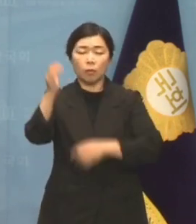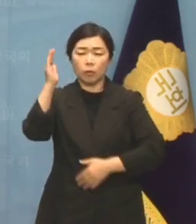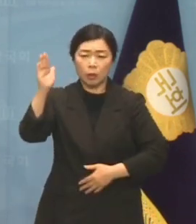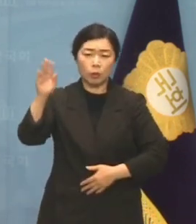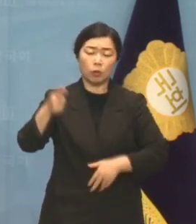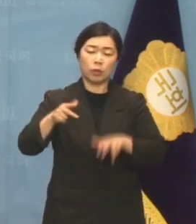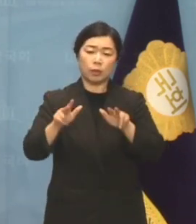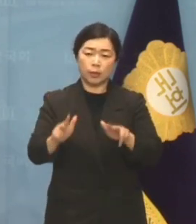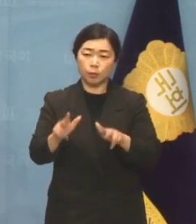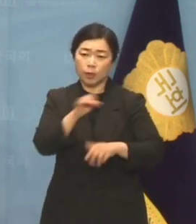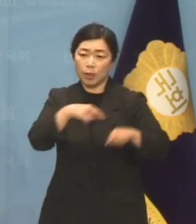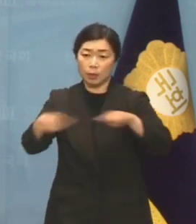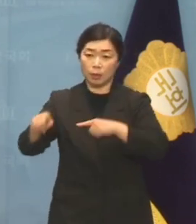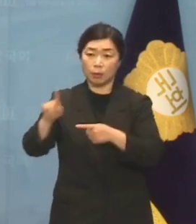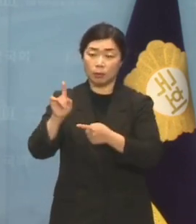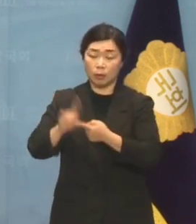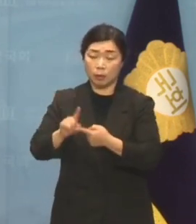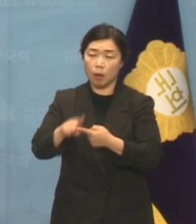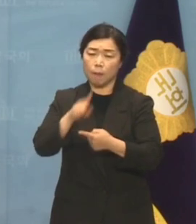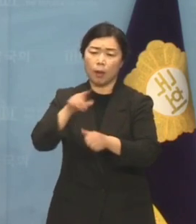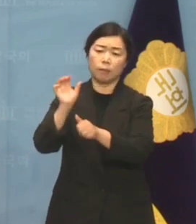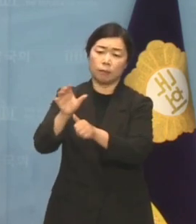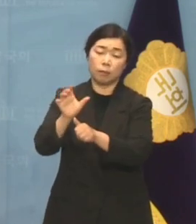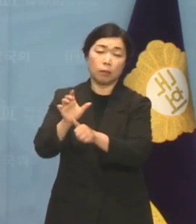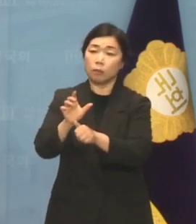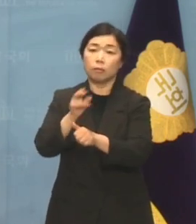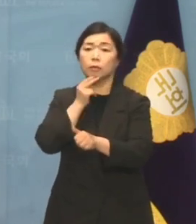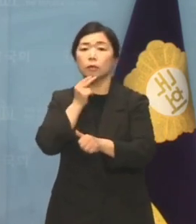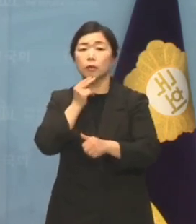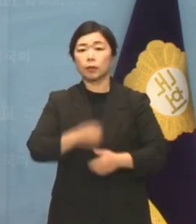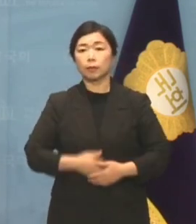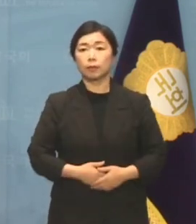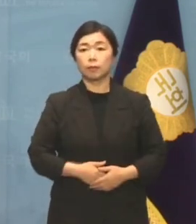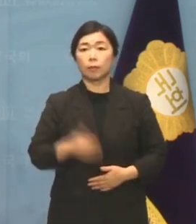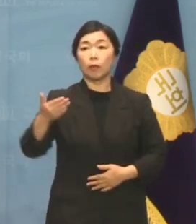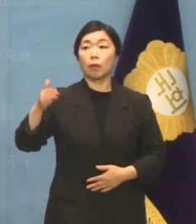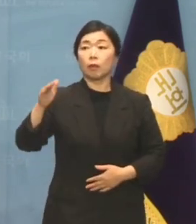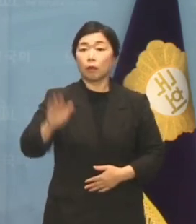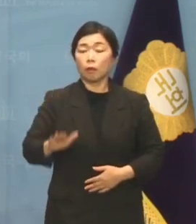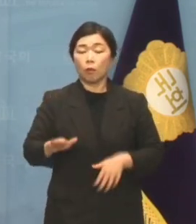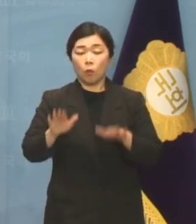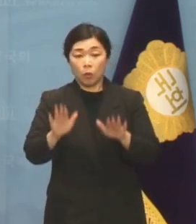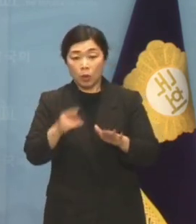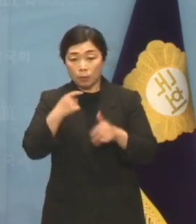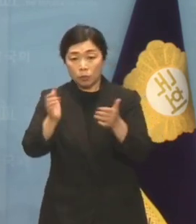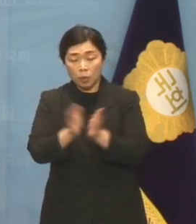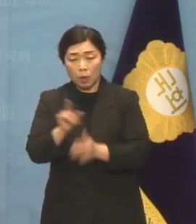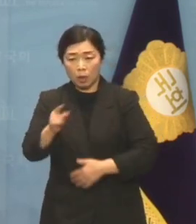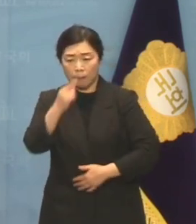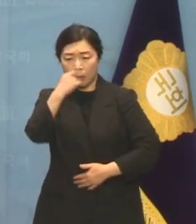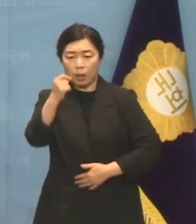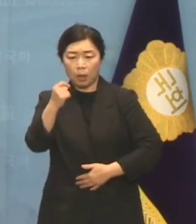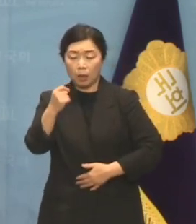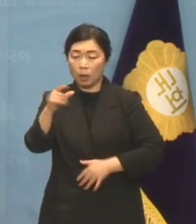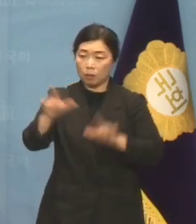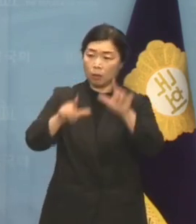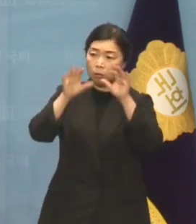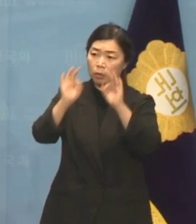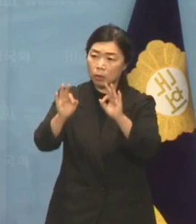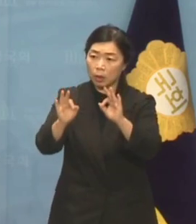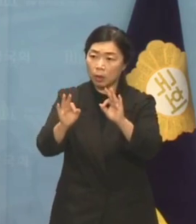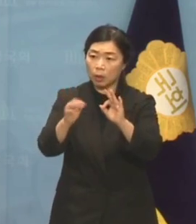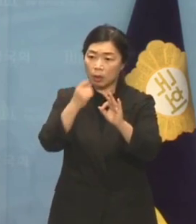현재 야당에 대한 언급은 없었습니다. 그러나 오늘 민주당의 날선 반응을 접하니